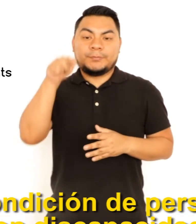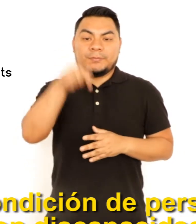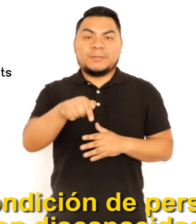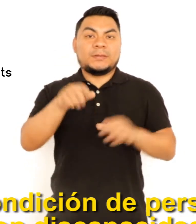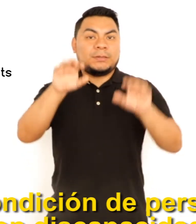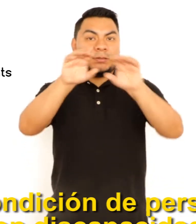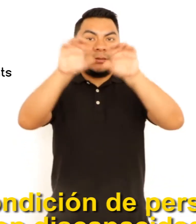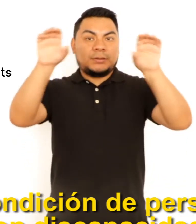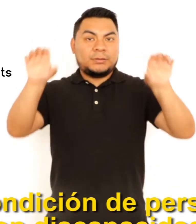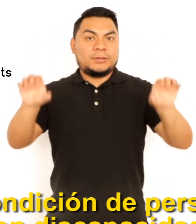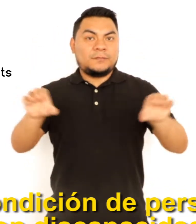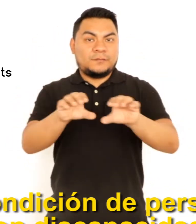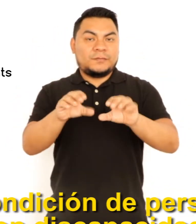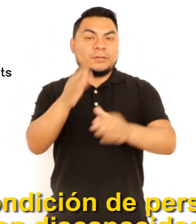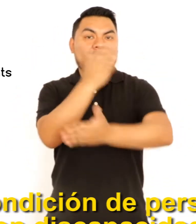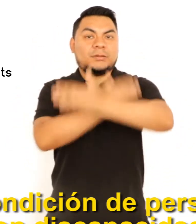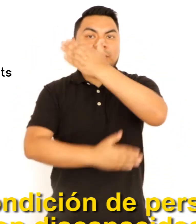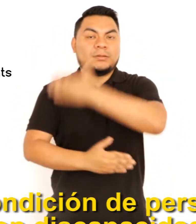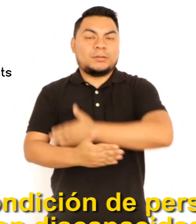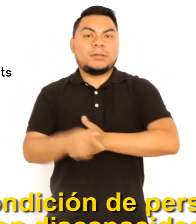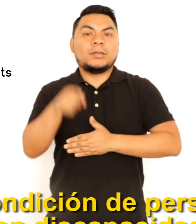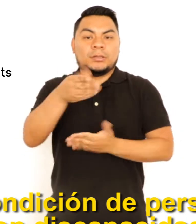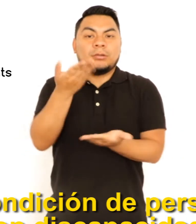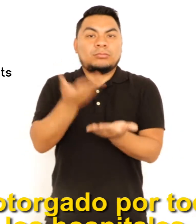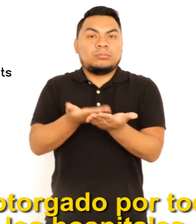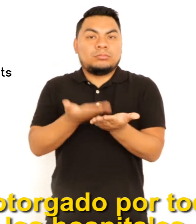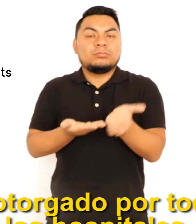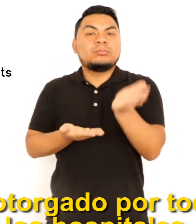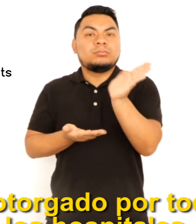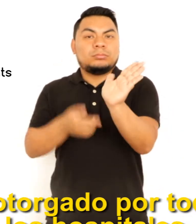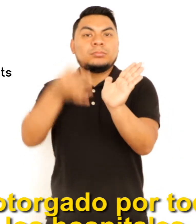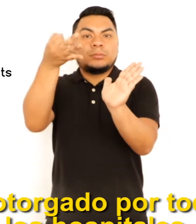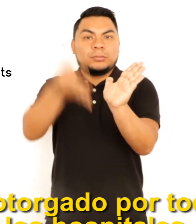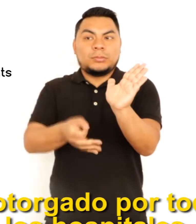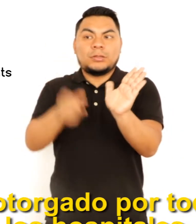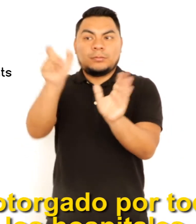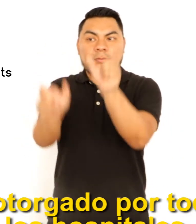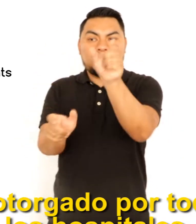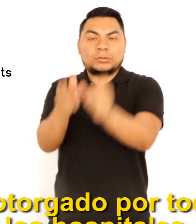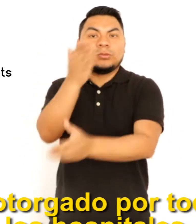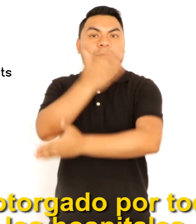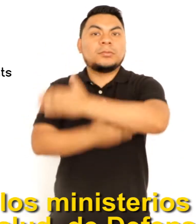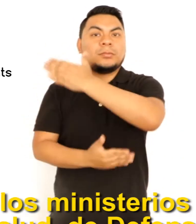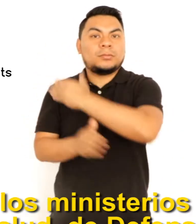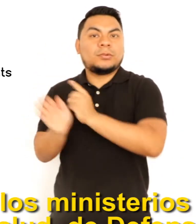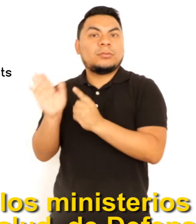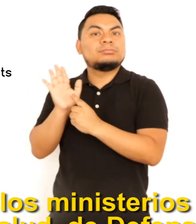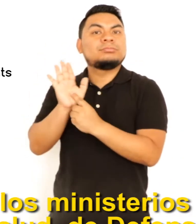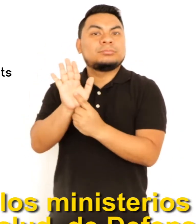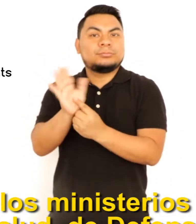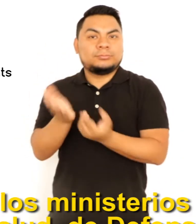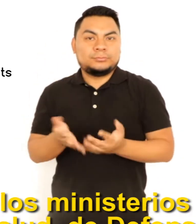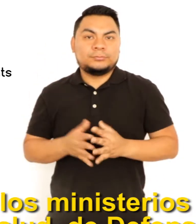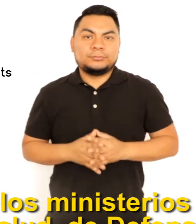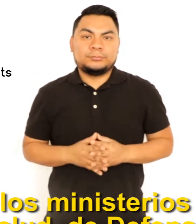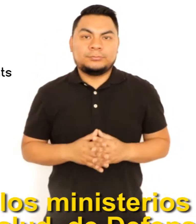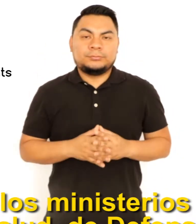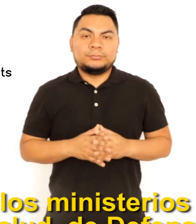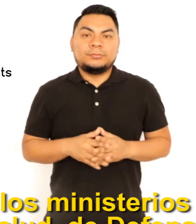persona con discapacidad. Es otorgado por todos los hospitales de los Ministerios de Salud, de